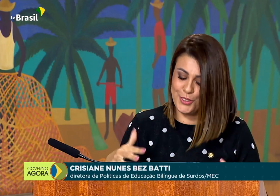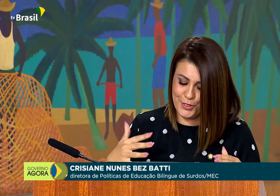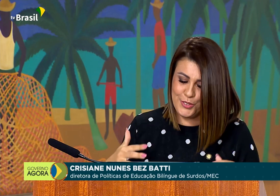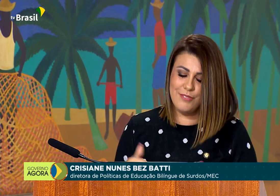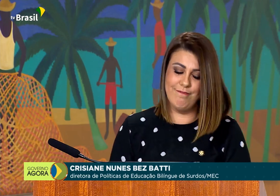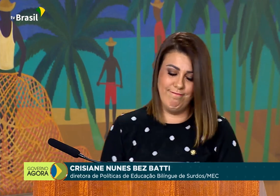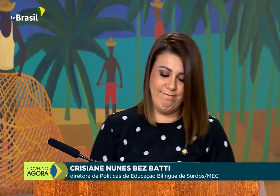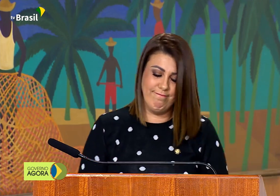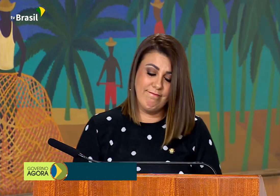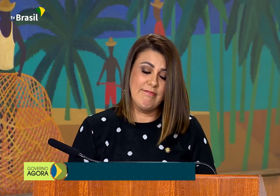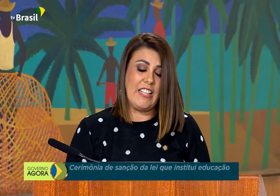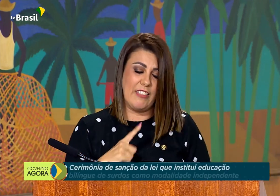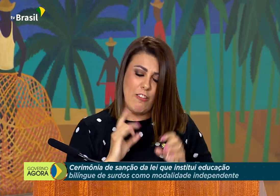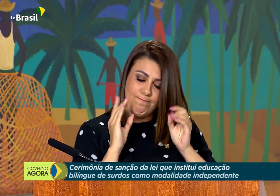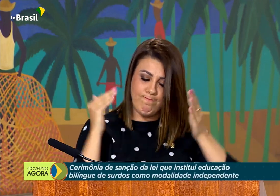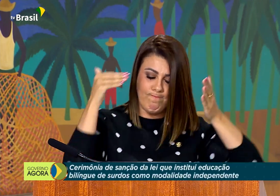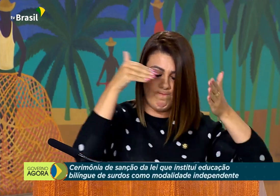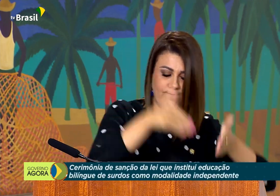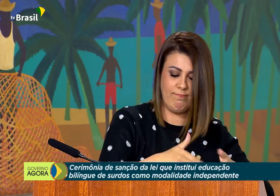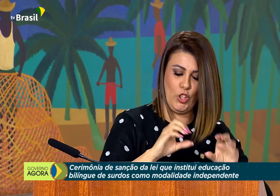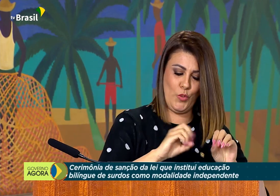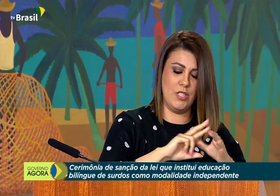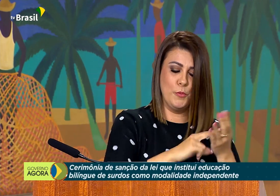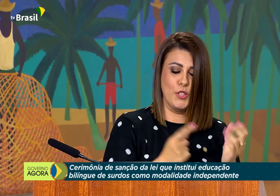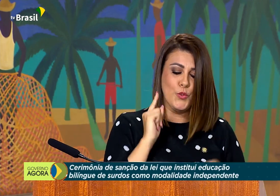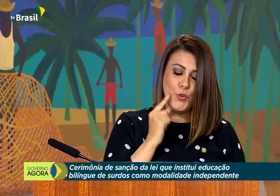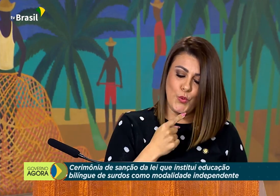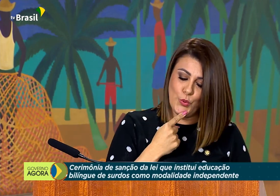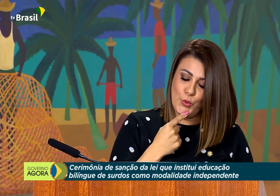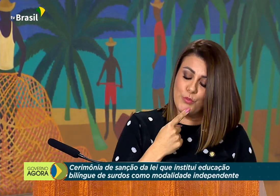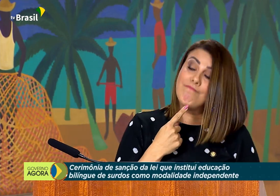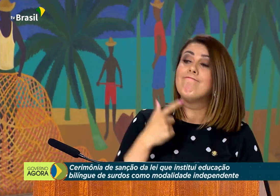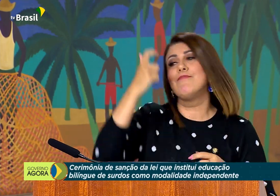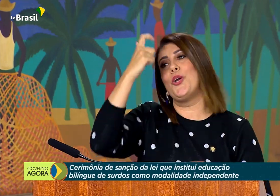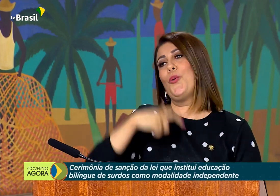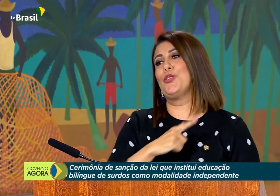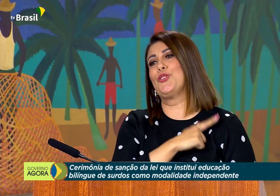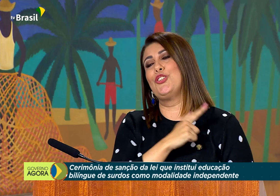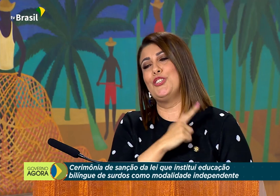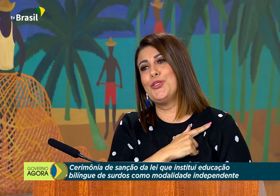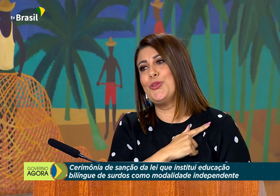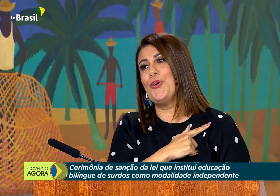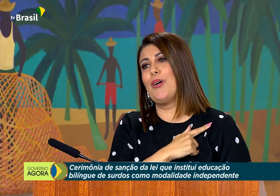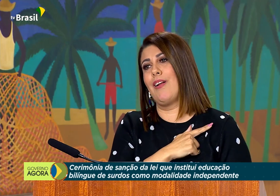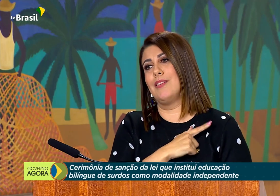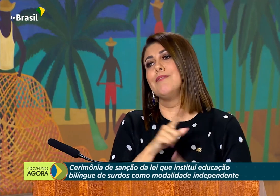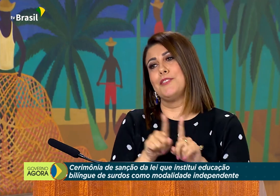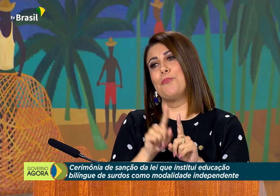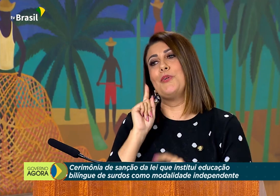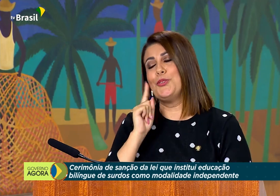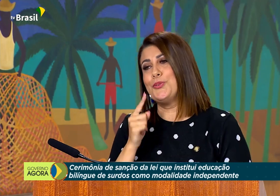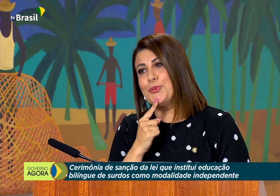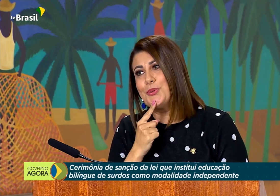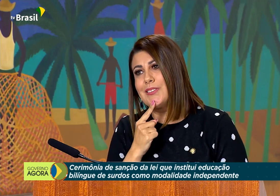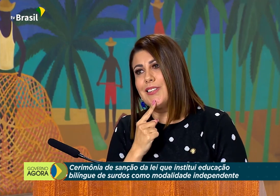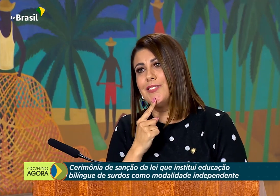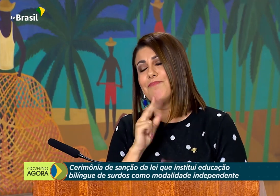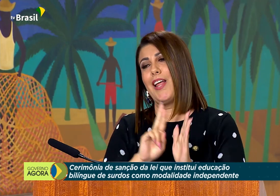realmente é um marco histórico, é uma luta. A educação bilingüe de surdos, eu, enquanto gestora,